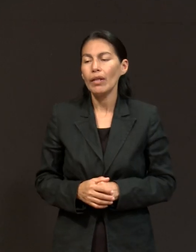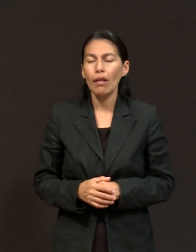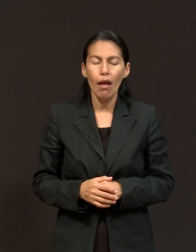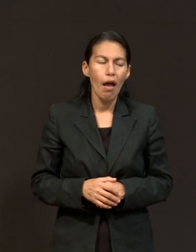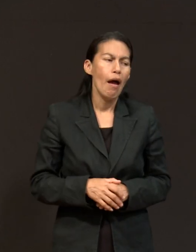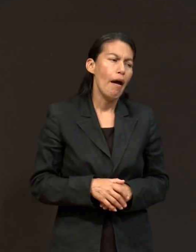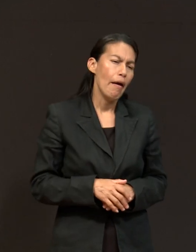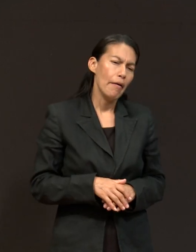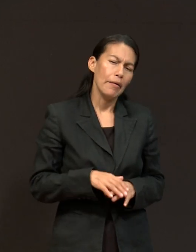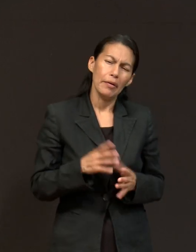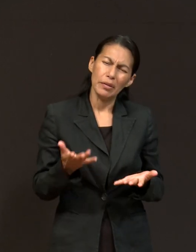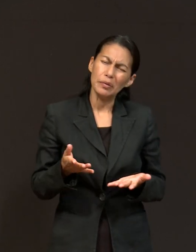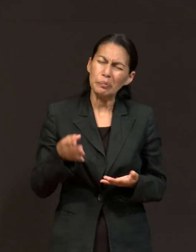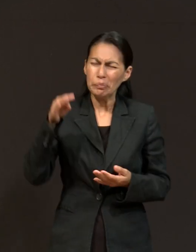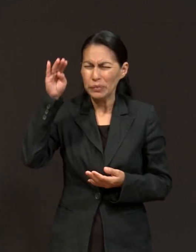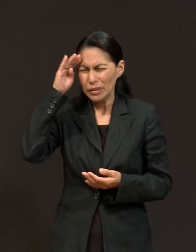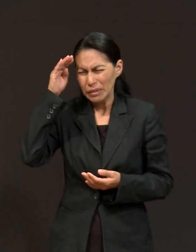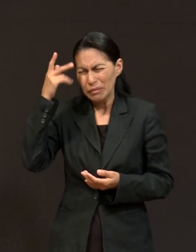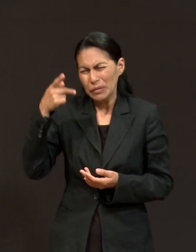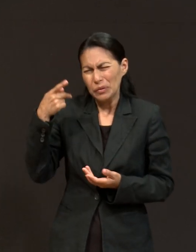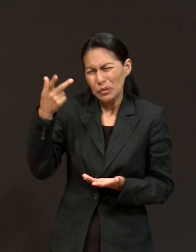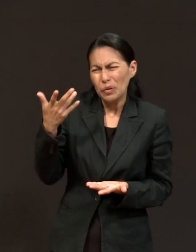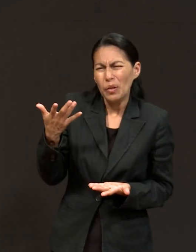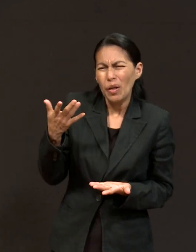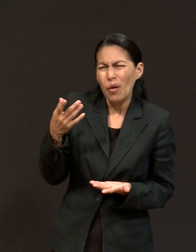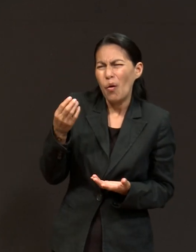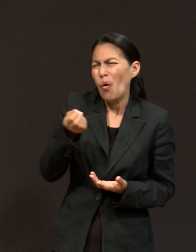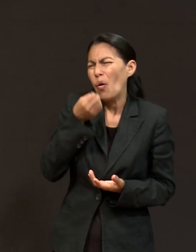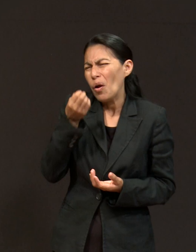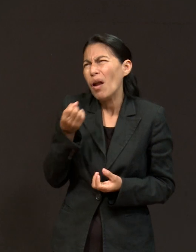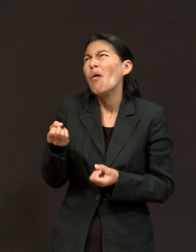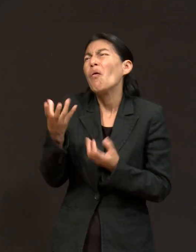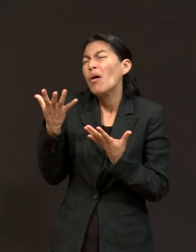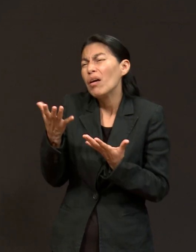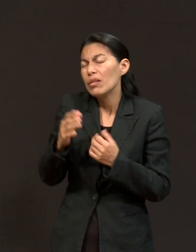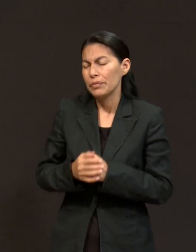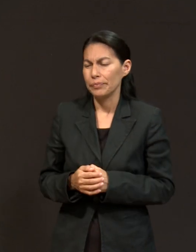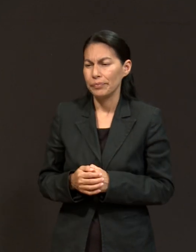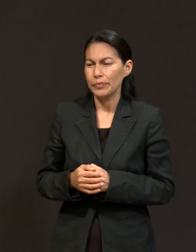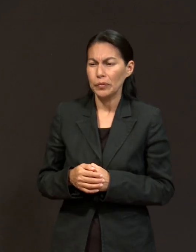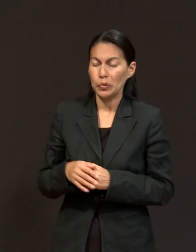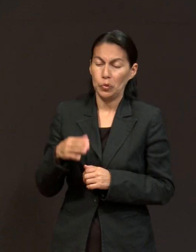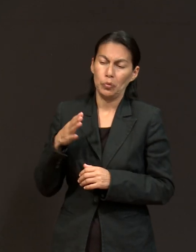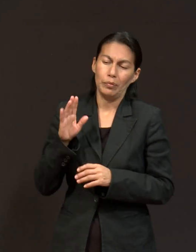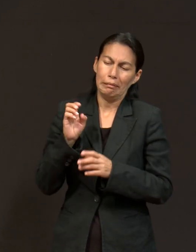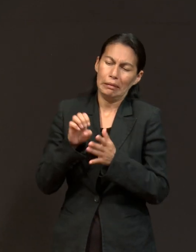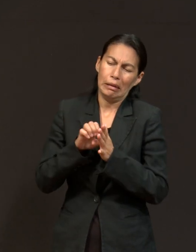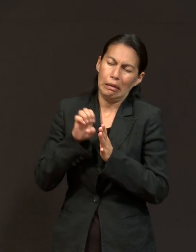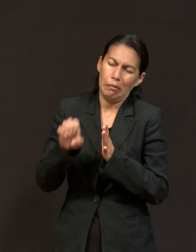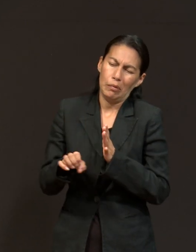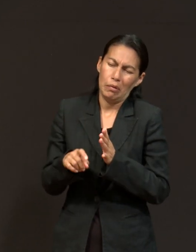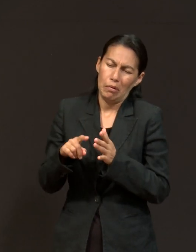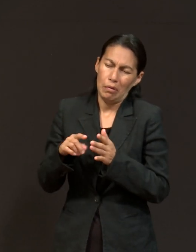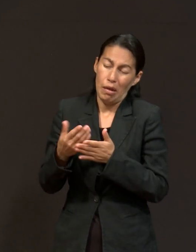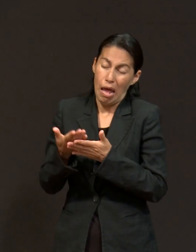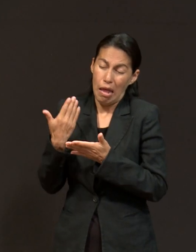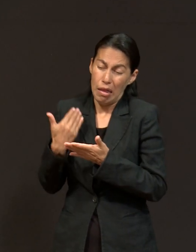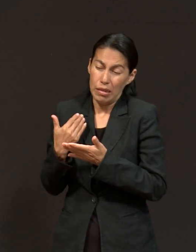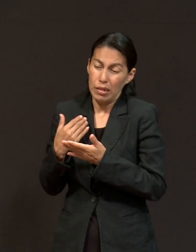eso. ¿Cuánto tiempo tenía que pasar en oración? Al principio era como, no me tardaba en contar mi día, como cinco minutos. Menos de